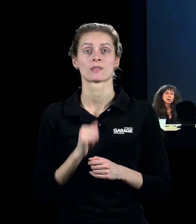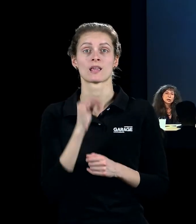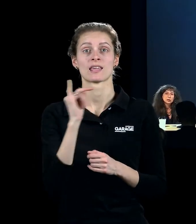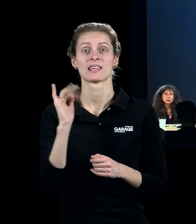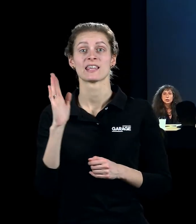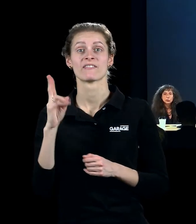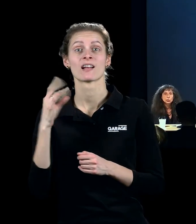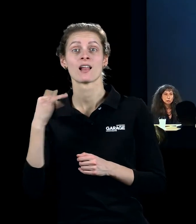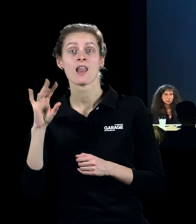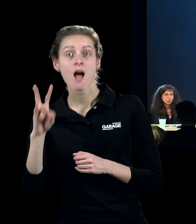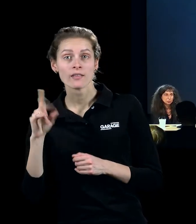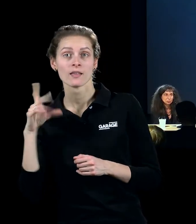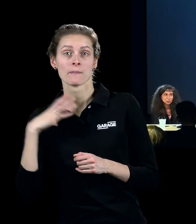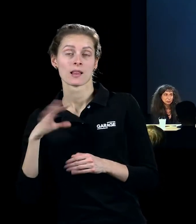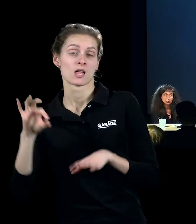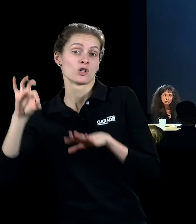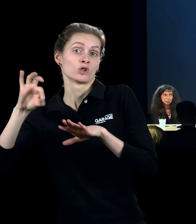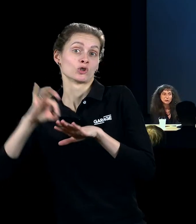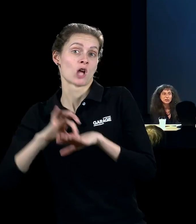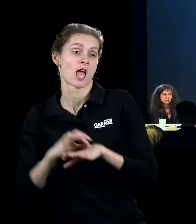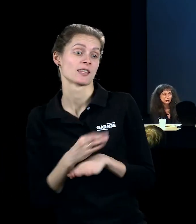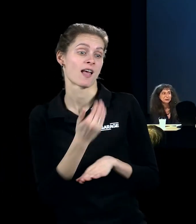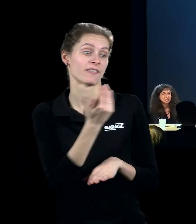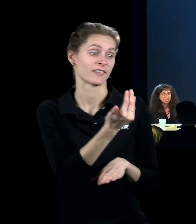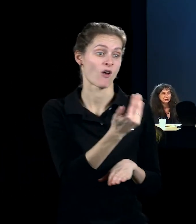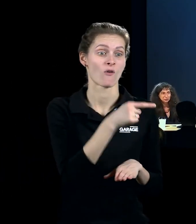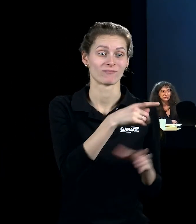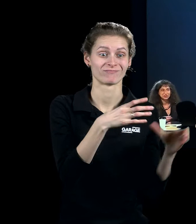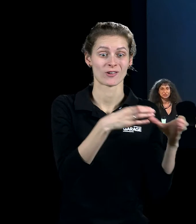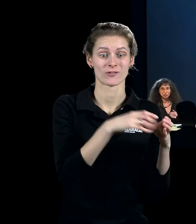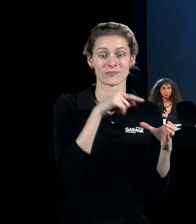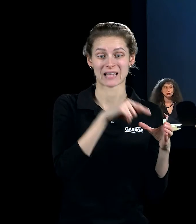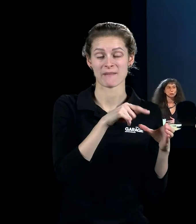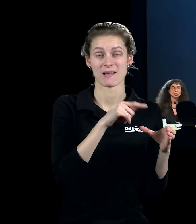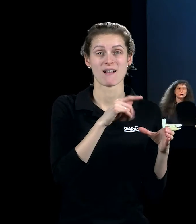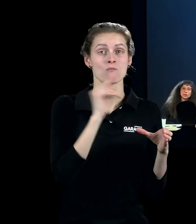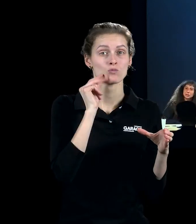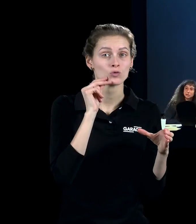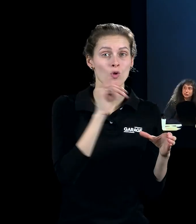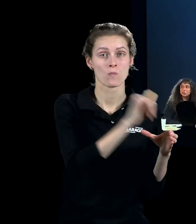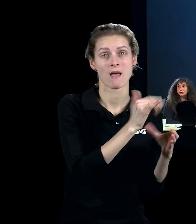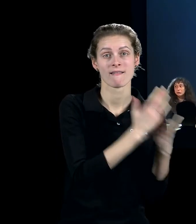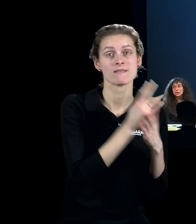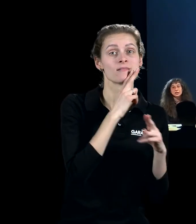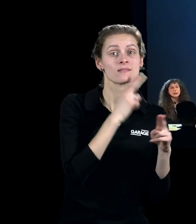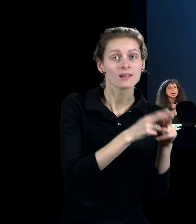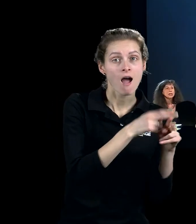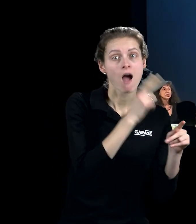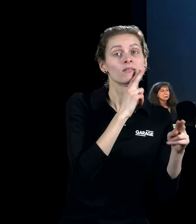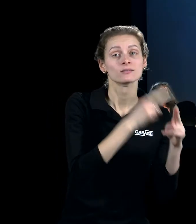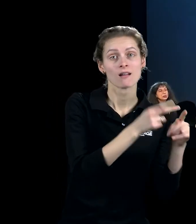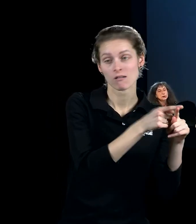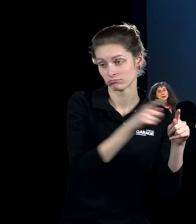Кляйн был женат на сестре Юкера. То есть это были предельно близкие связи группы Зира и Ив Кляйна